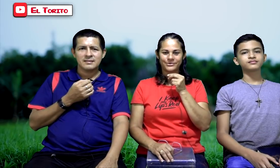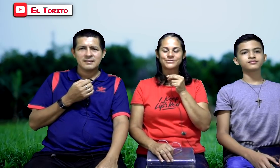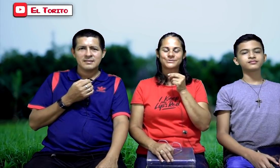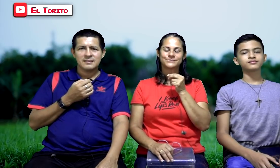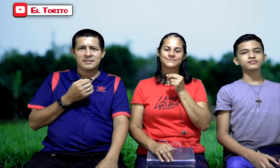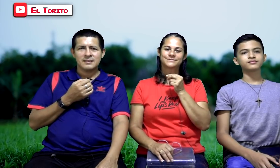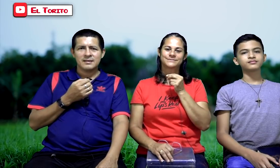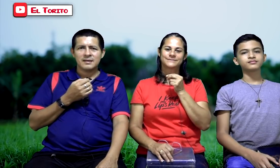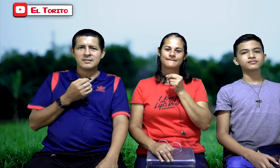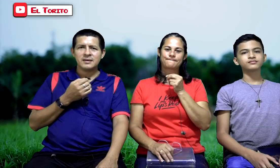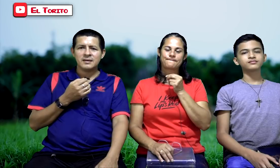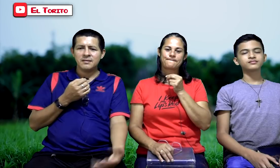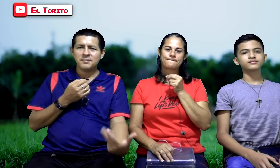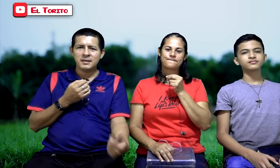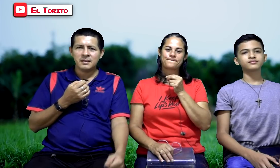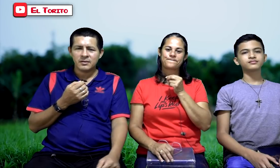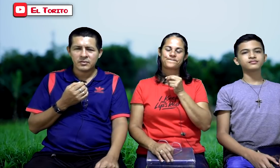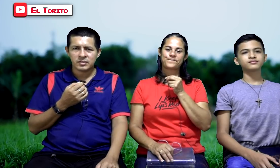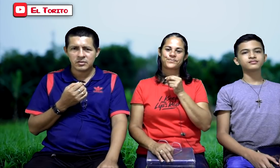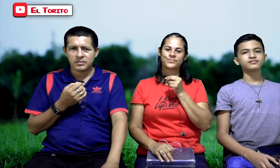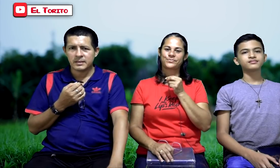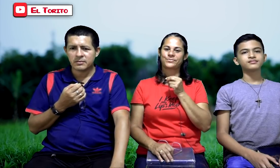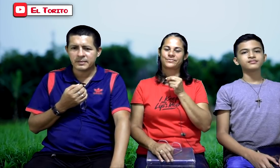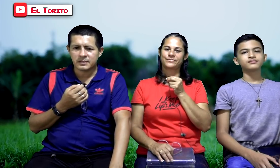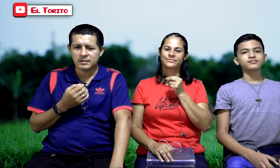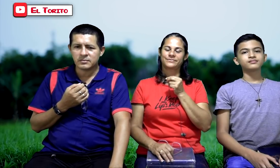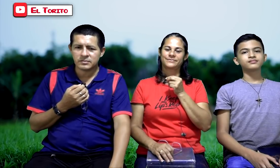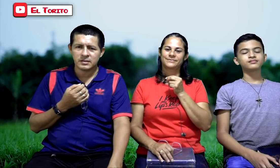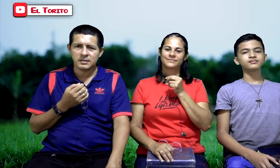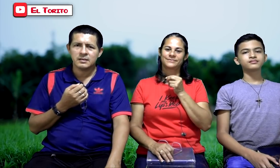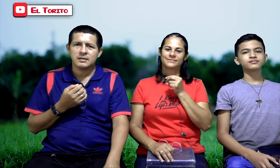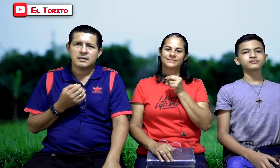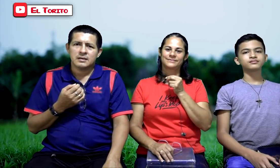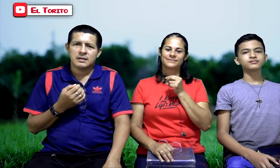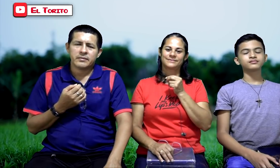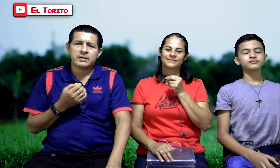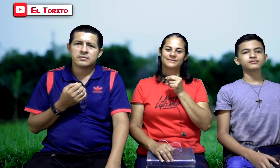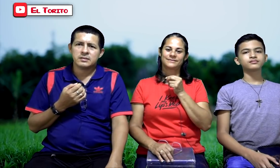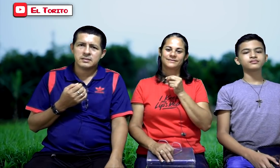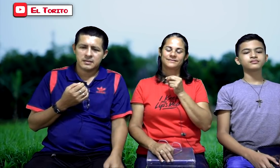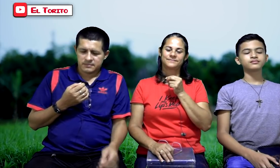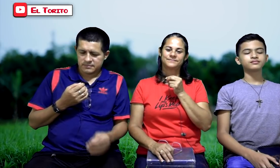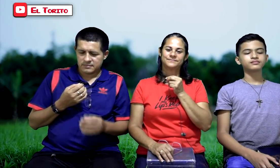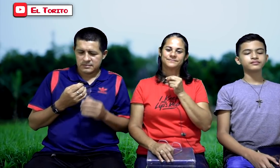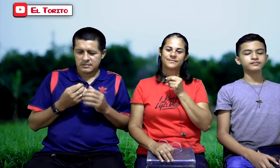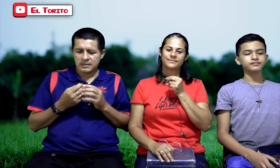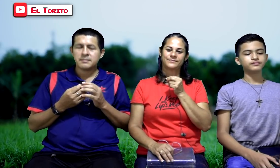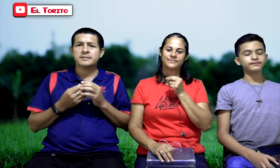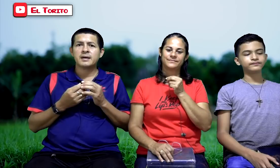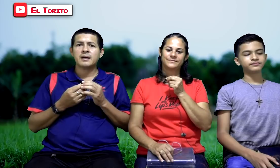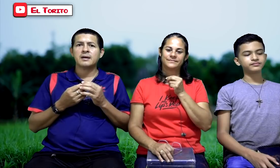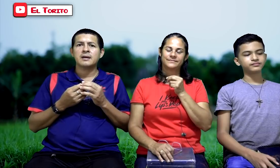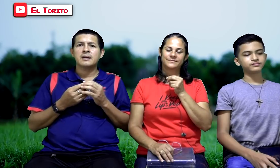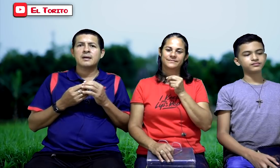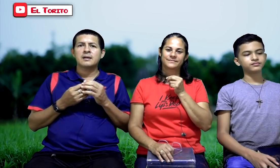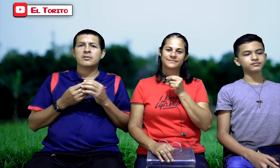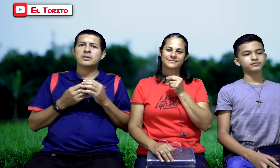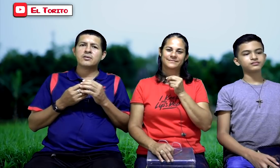Dios. Así es, y mi José Toro para compartir con ustedes la buena noticia, el mensaje, lo que Dios